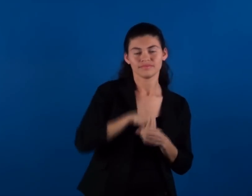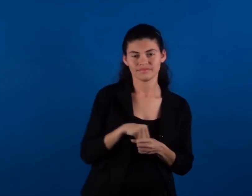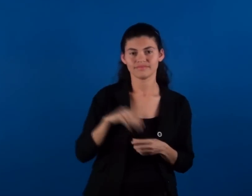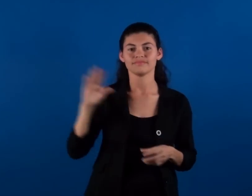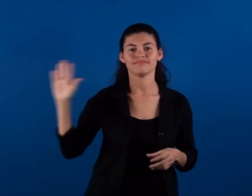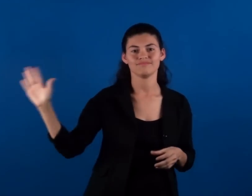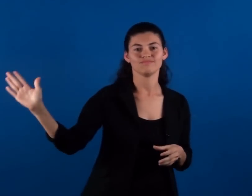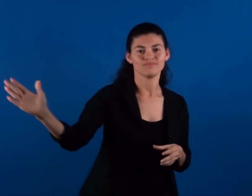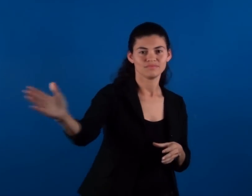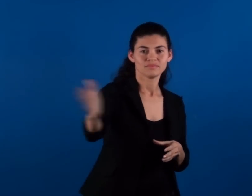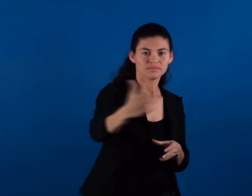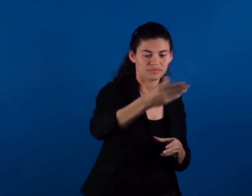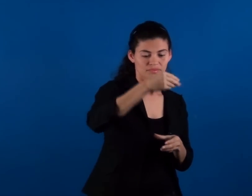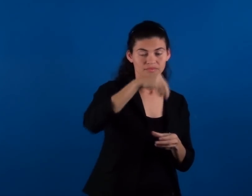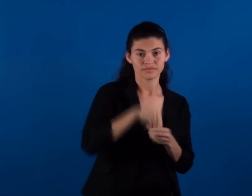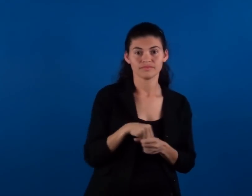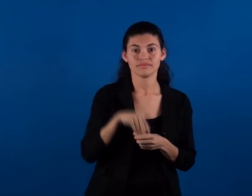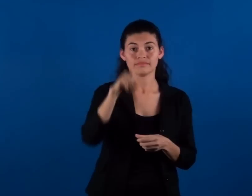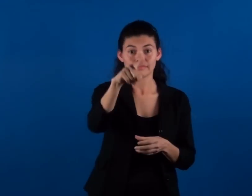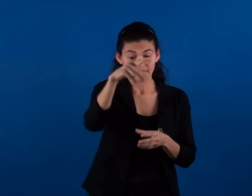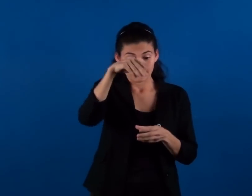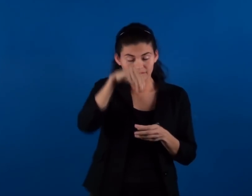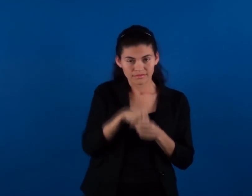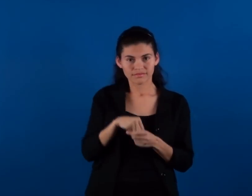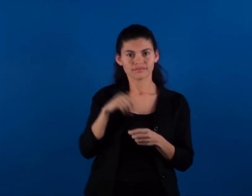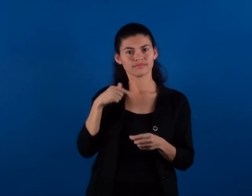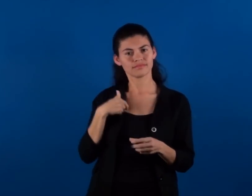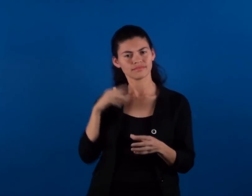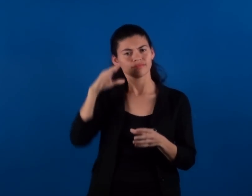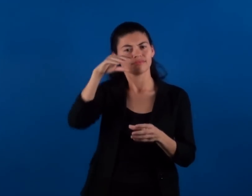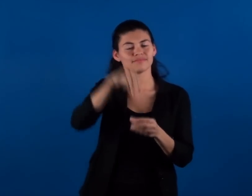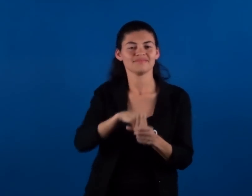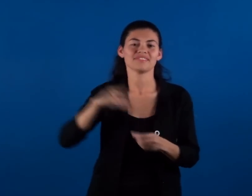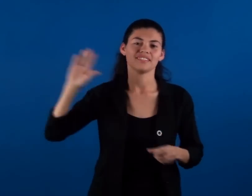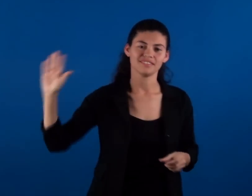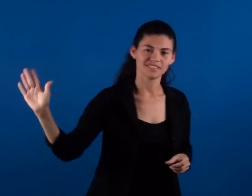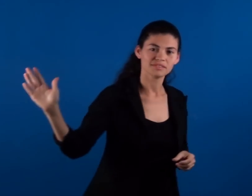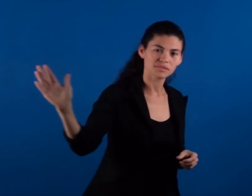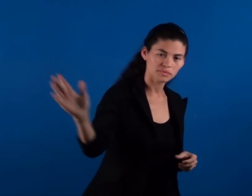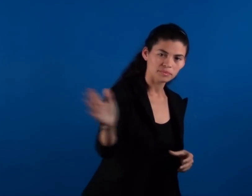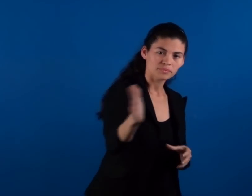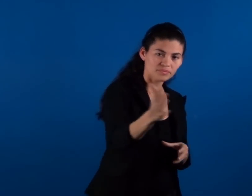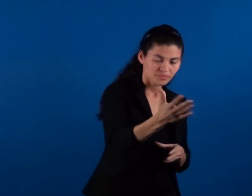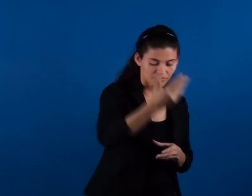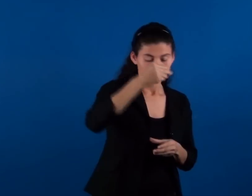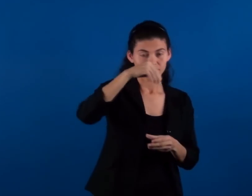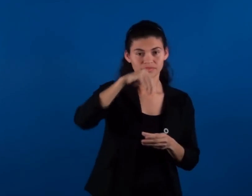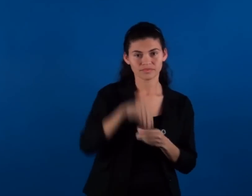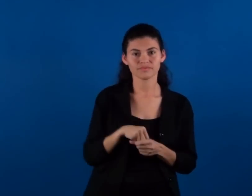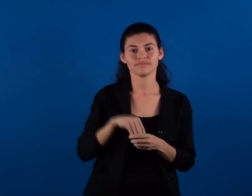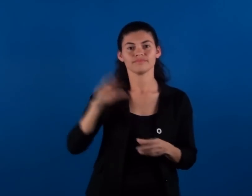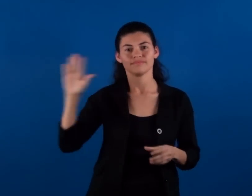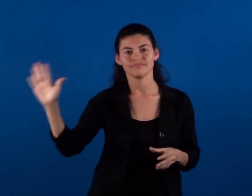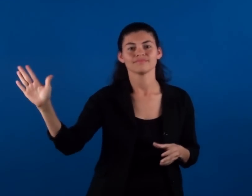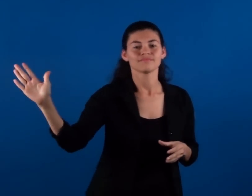estamos Si estás vos y estoy yo, estamos todos, estamos